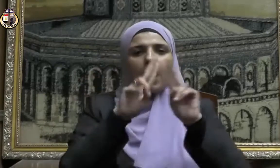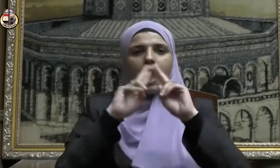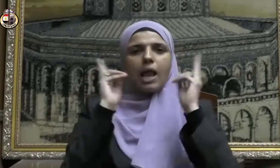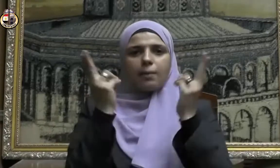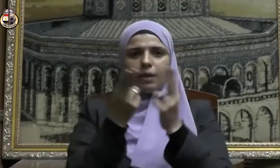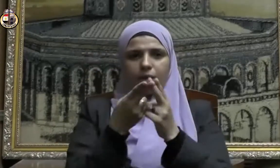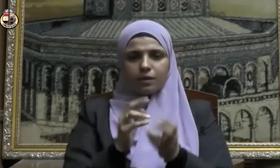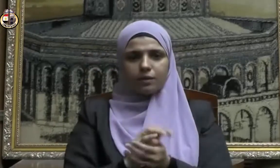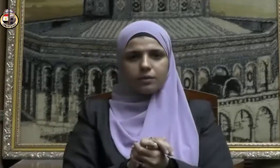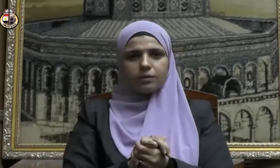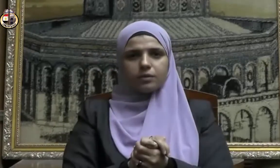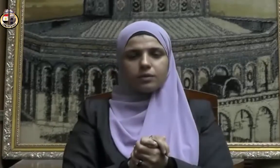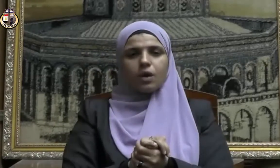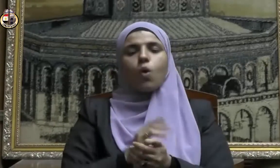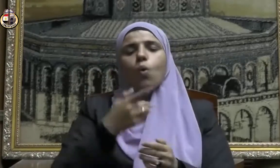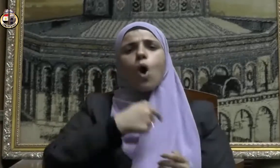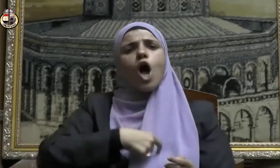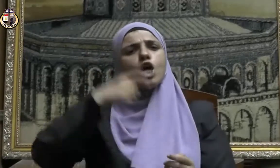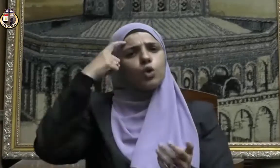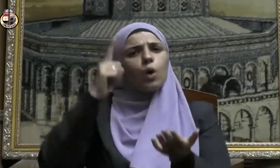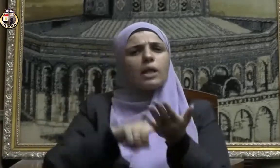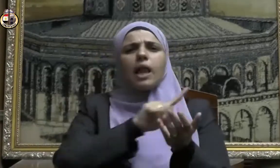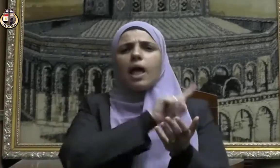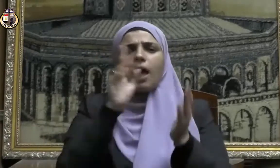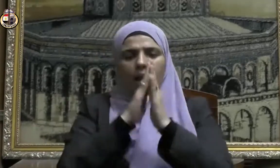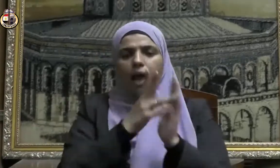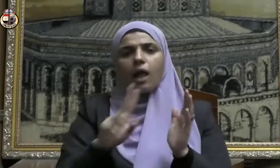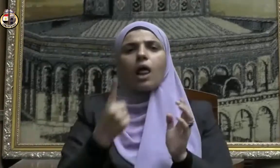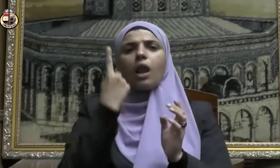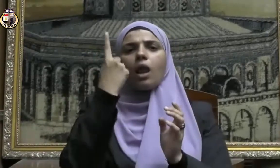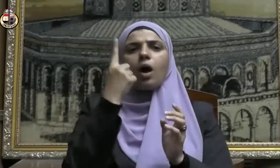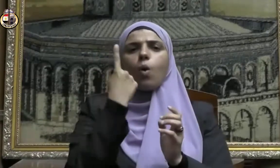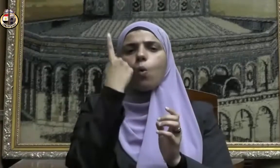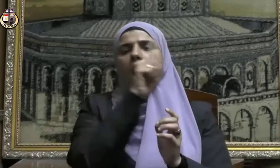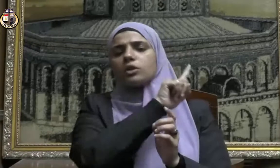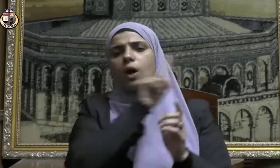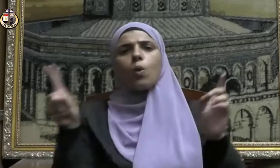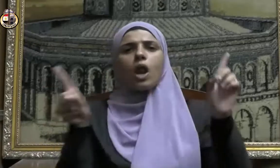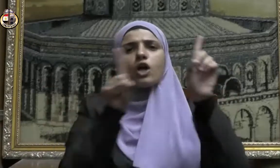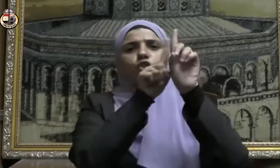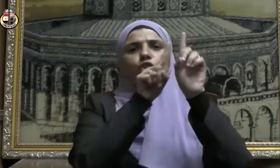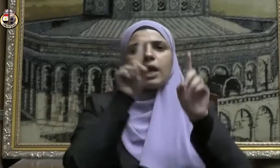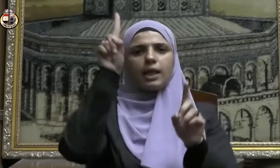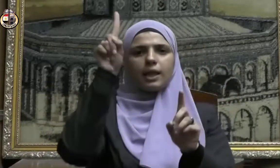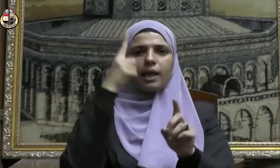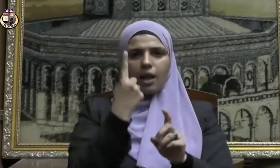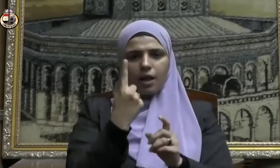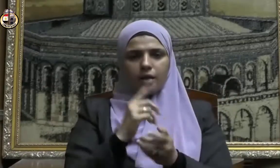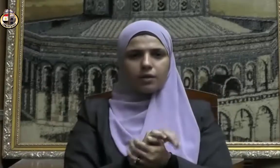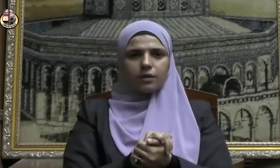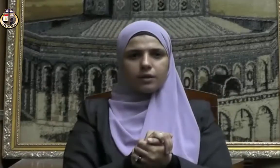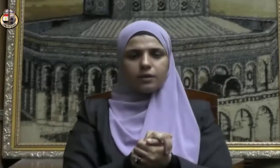العالمين وأشهد أن لا إله إلا الله وحده لا شريك له